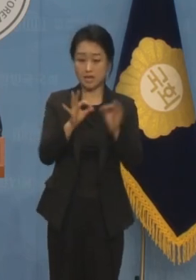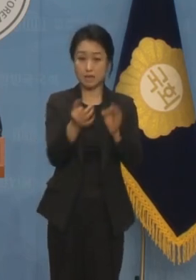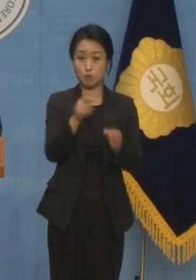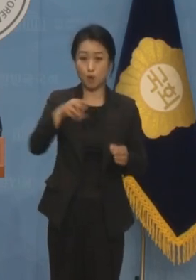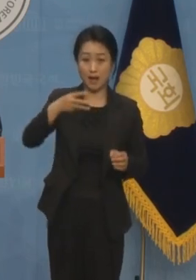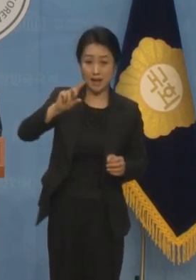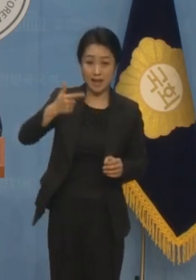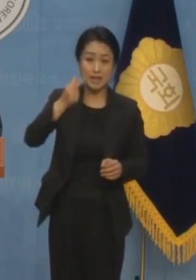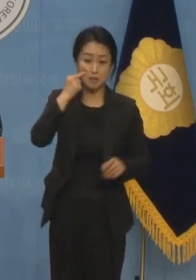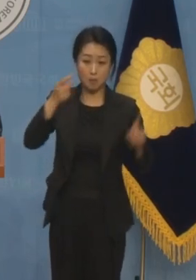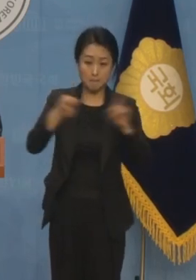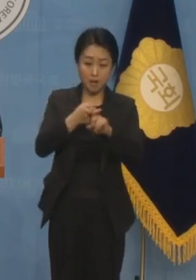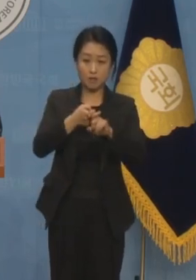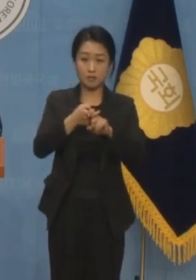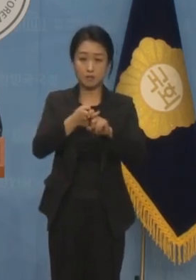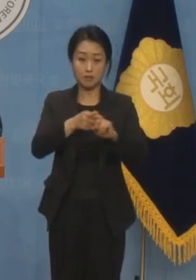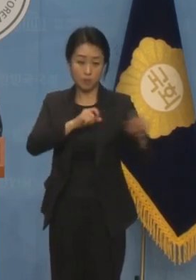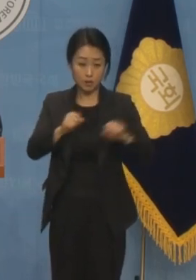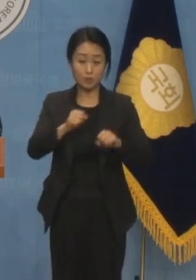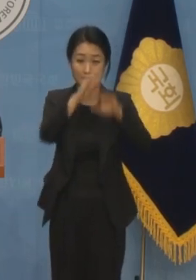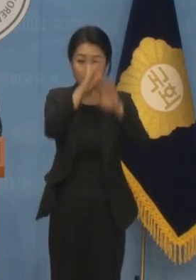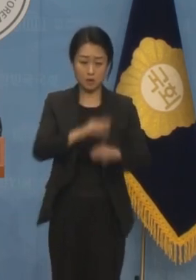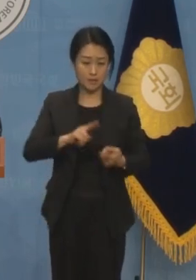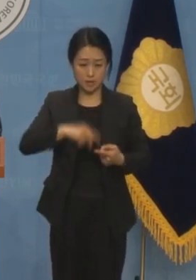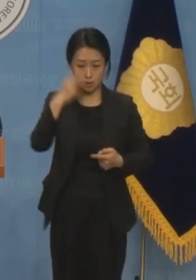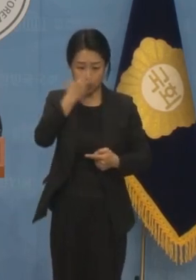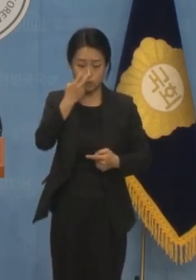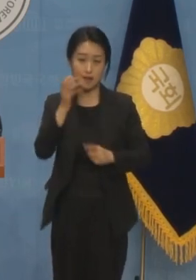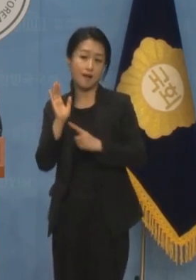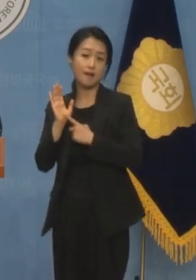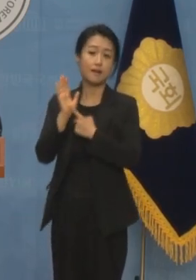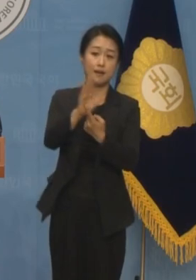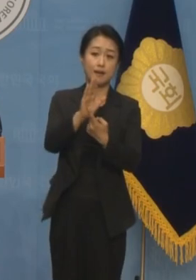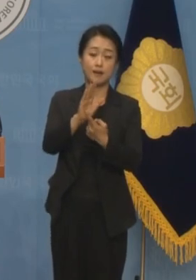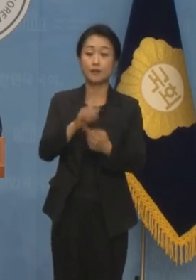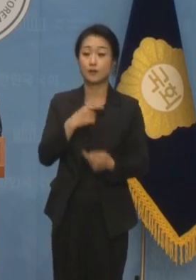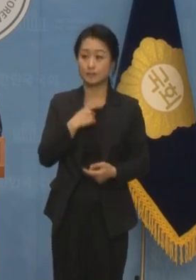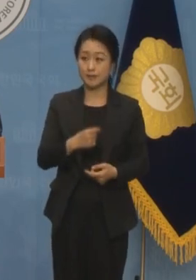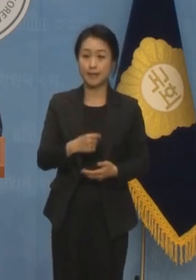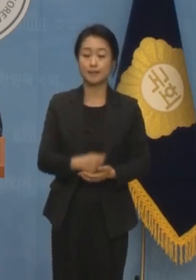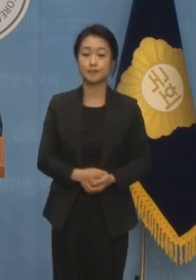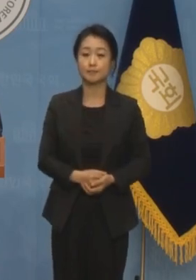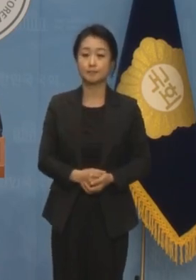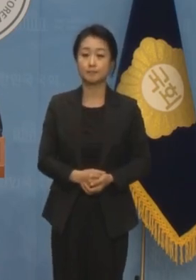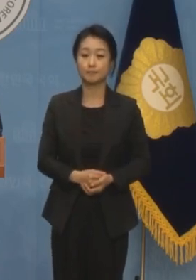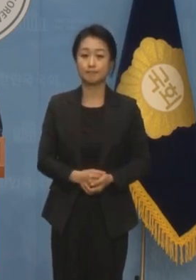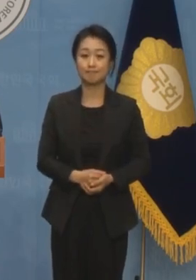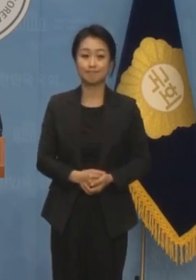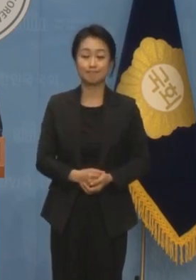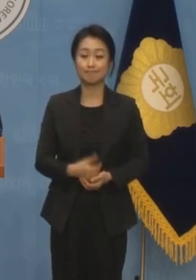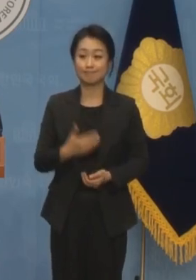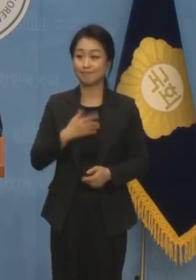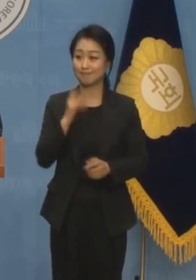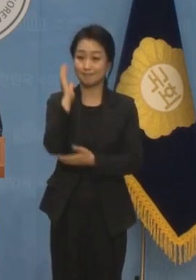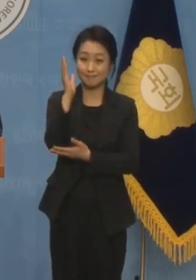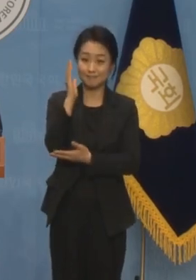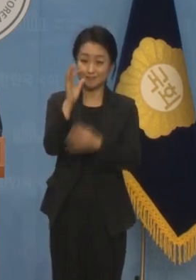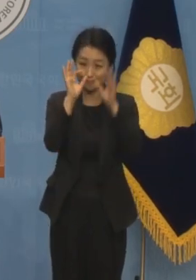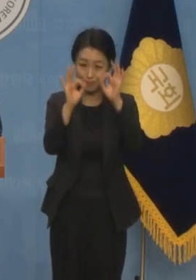친일 행위에 대해 강력하게 조사할 것임을 천명하는 바입니다. 끝까지 들어주셔서 감사합니다.